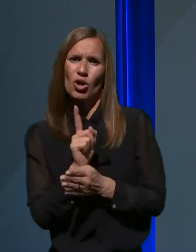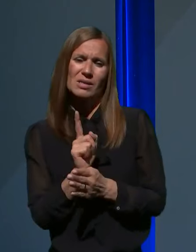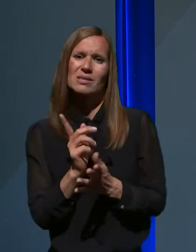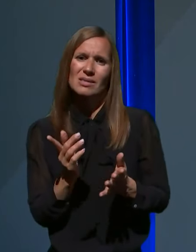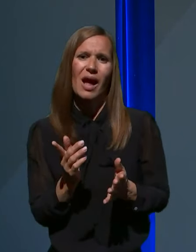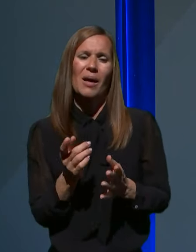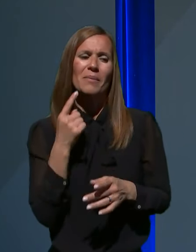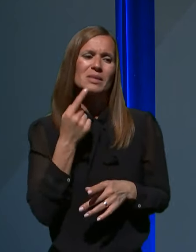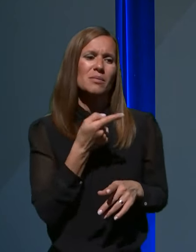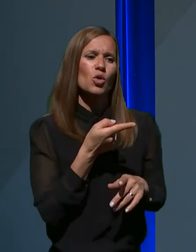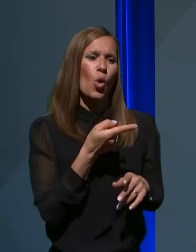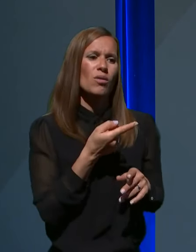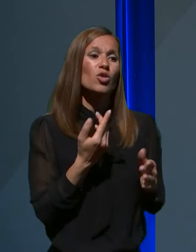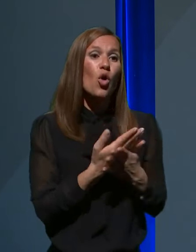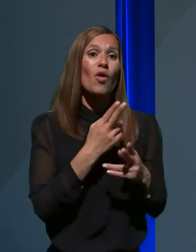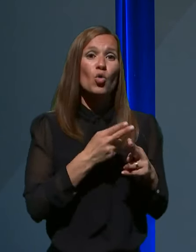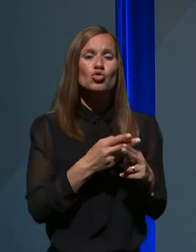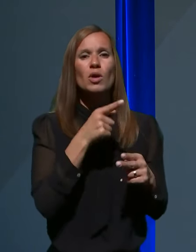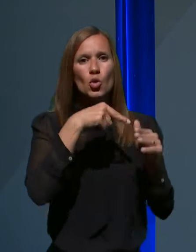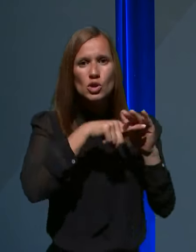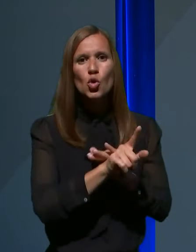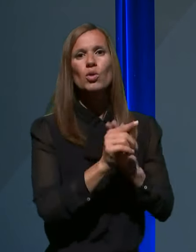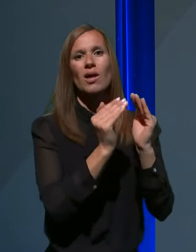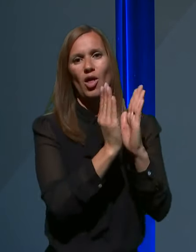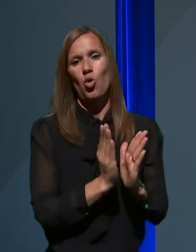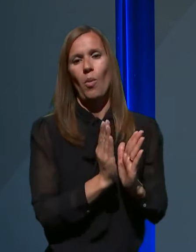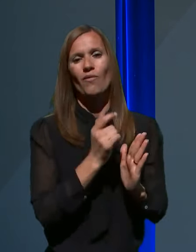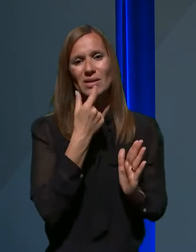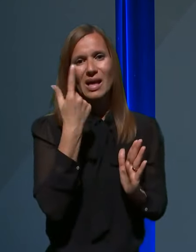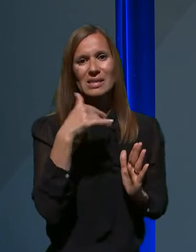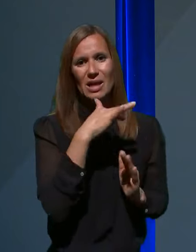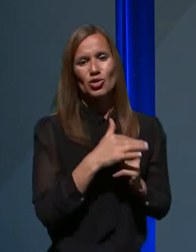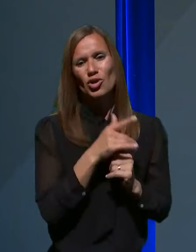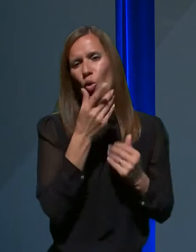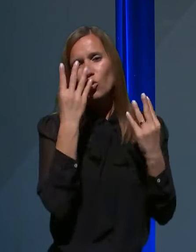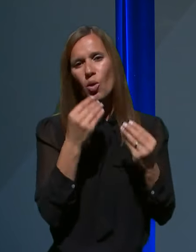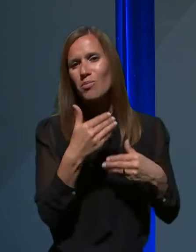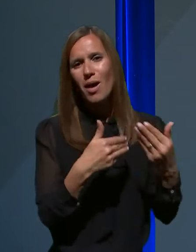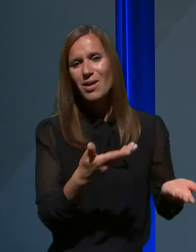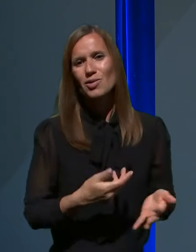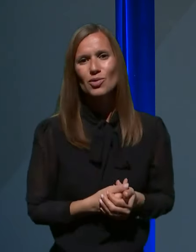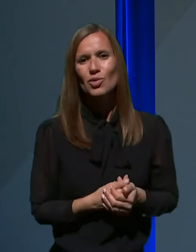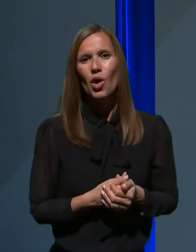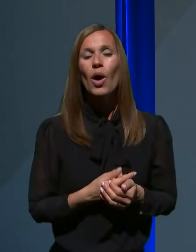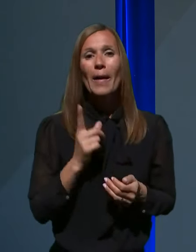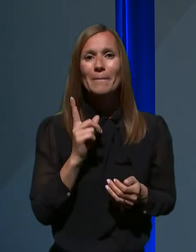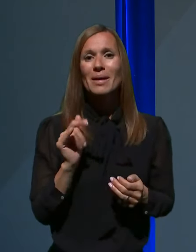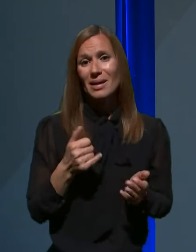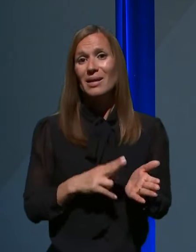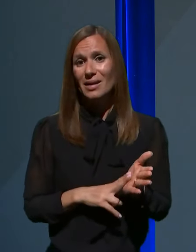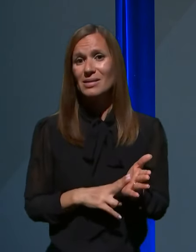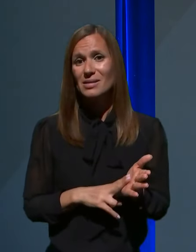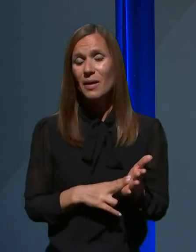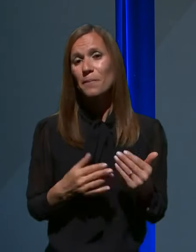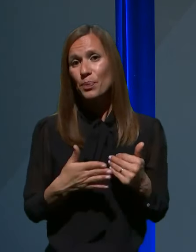znotraj, znotraj teh institucij, ker je običajen pojav, je pa res, da ob